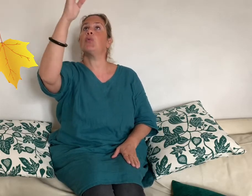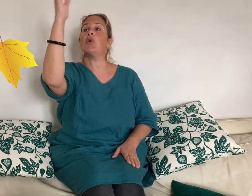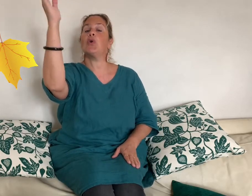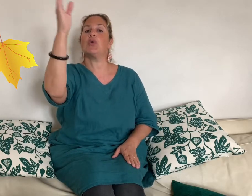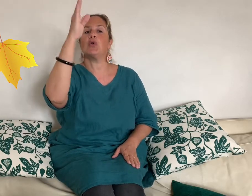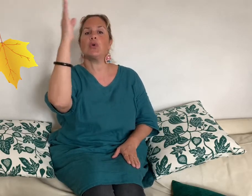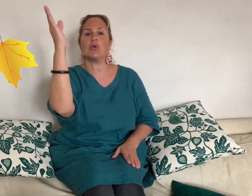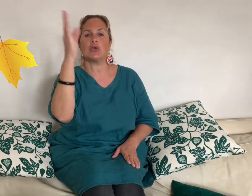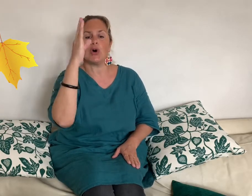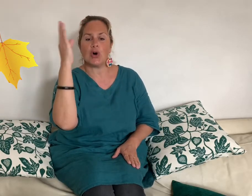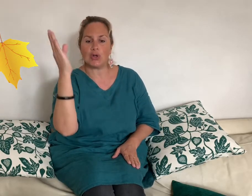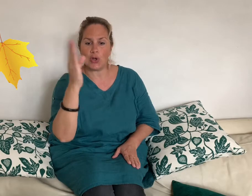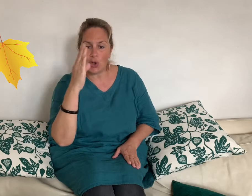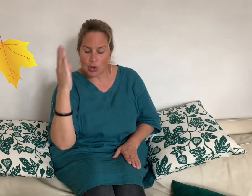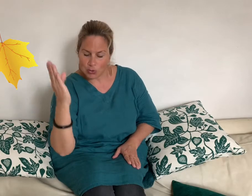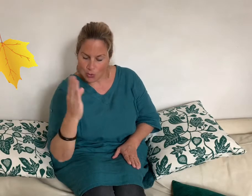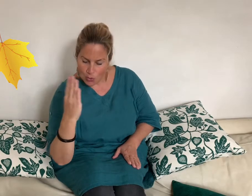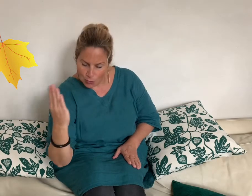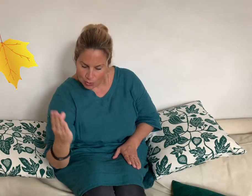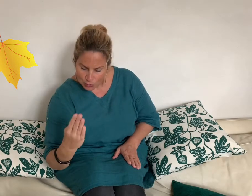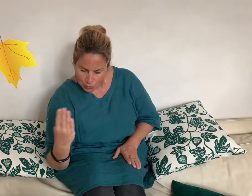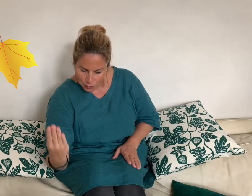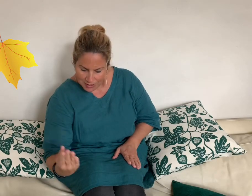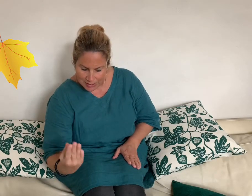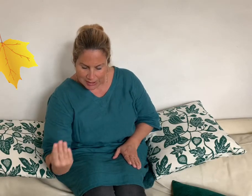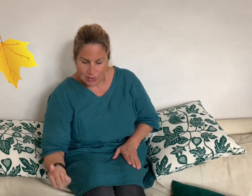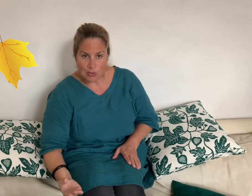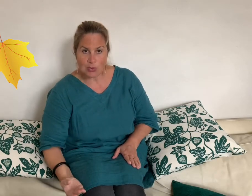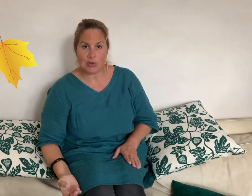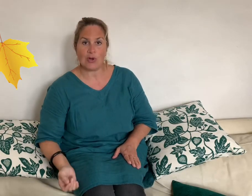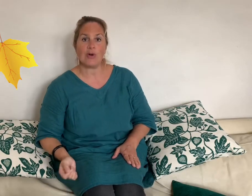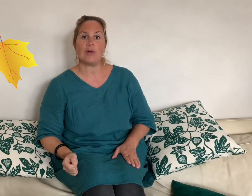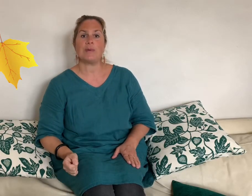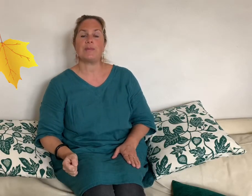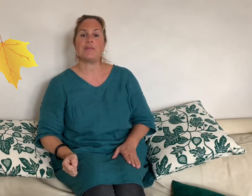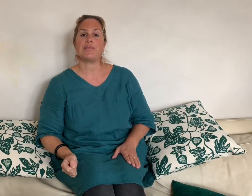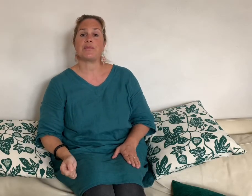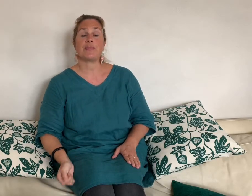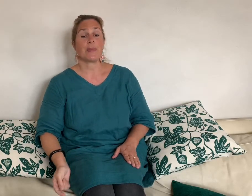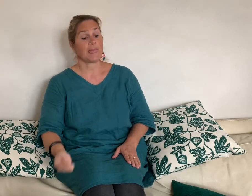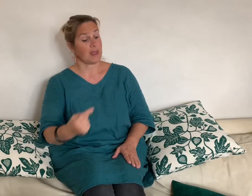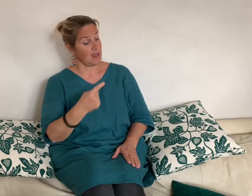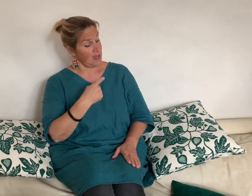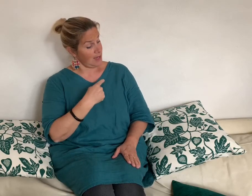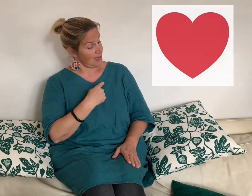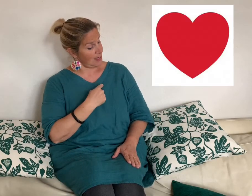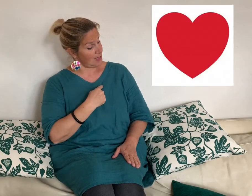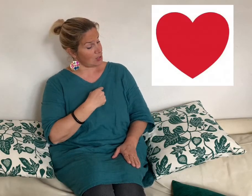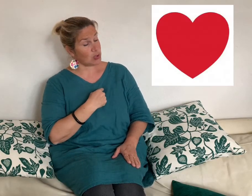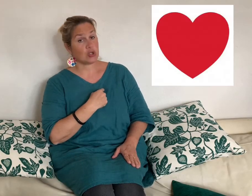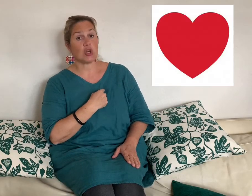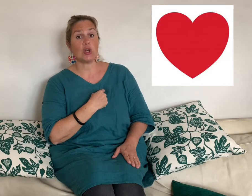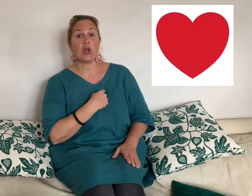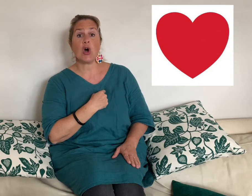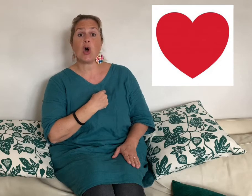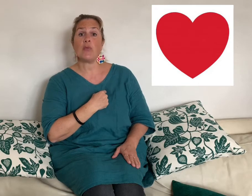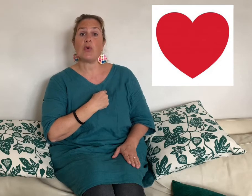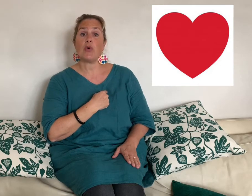monotone Tombe en tourbillonnant Et ce chant dans mon